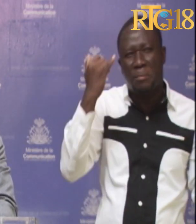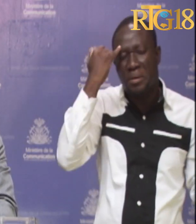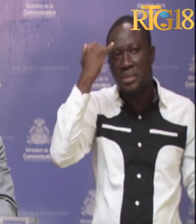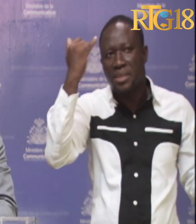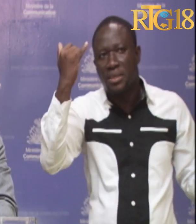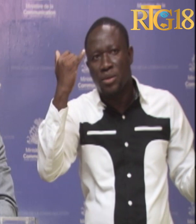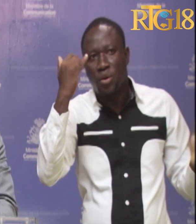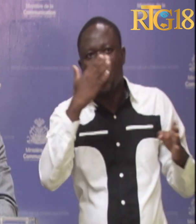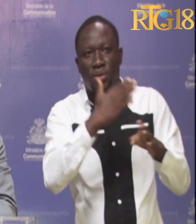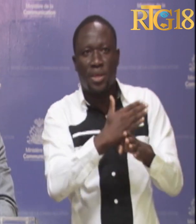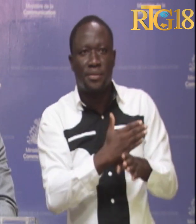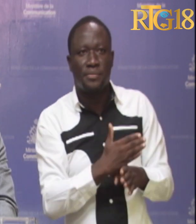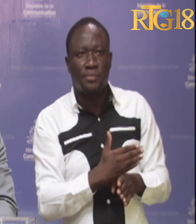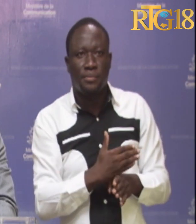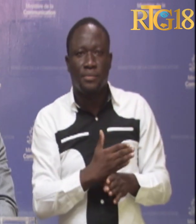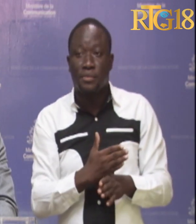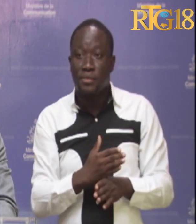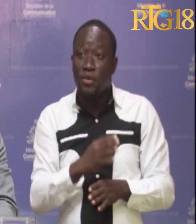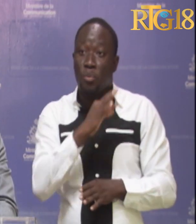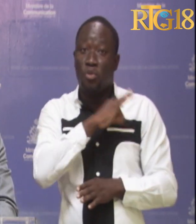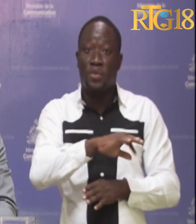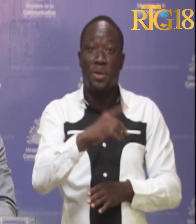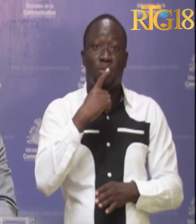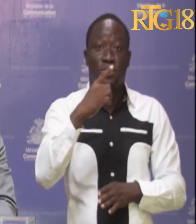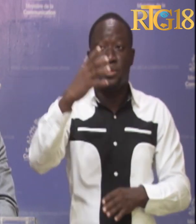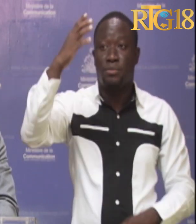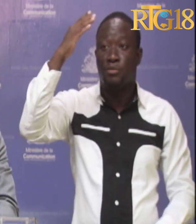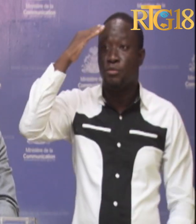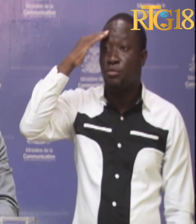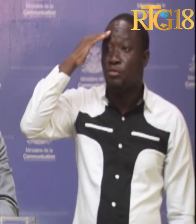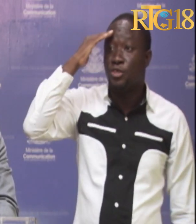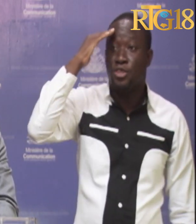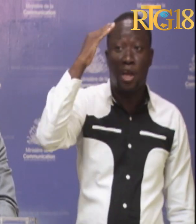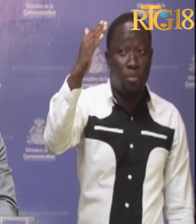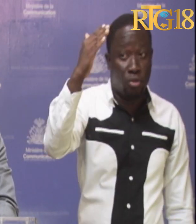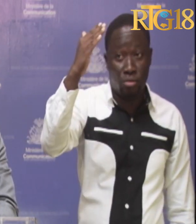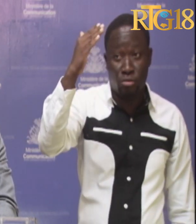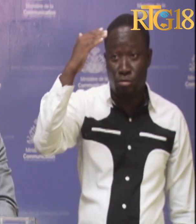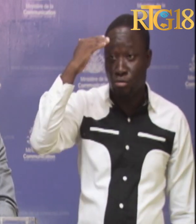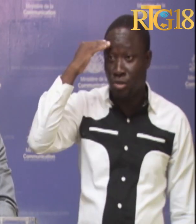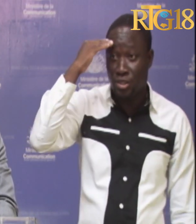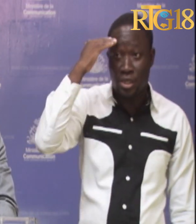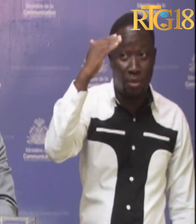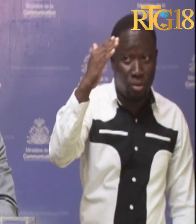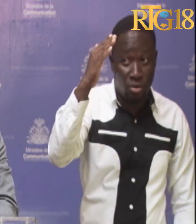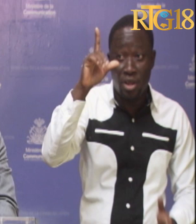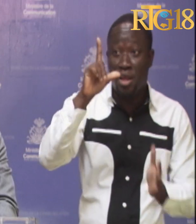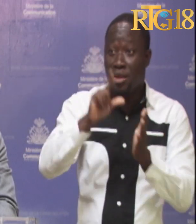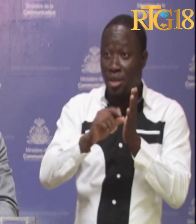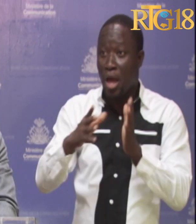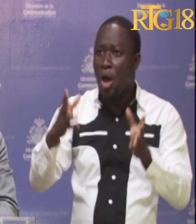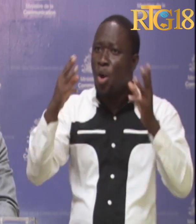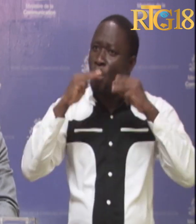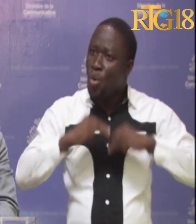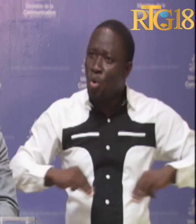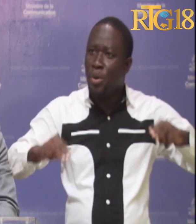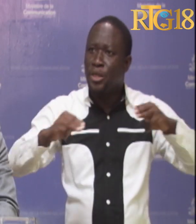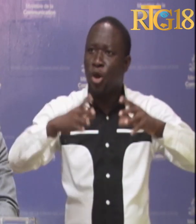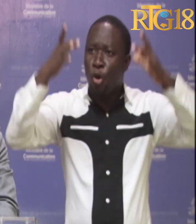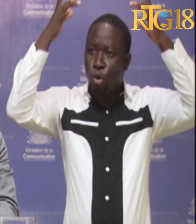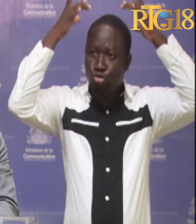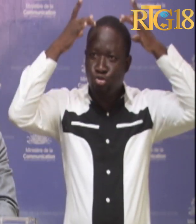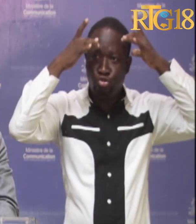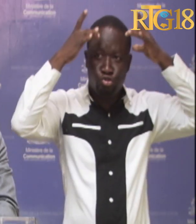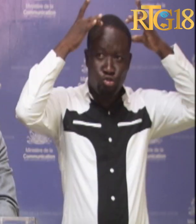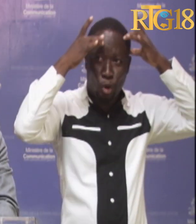Au contraire, j'en profite pour vous dire chapeau, consoeurs et confrères de la presse, vous méritez une couronne